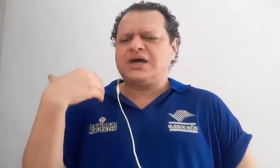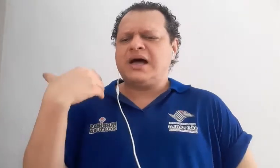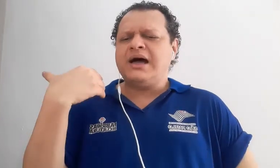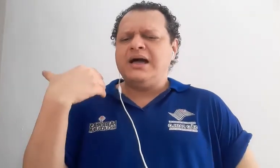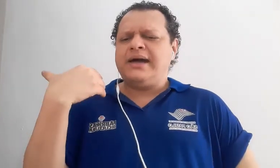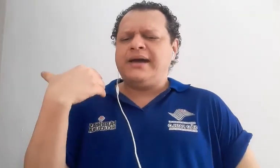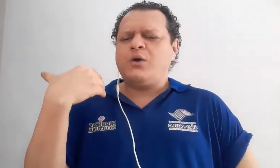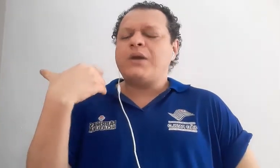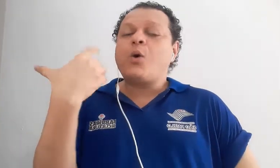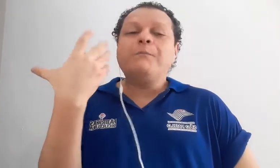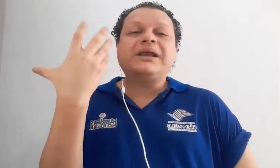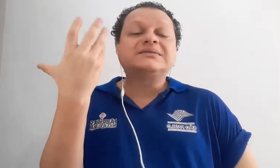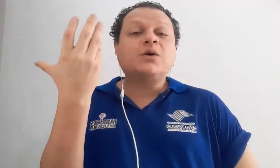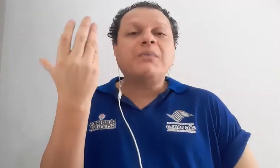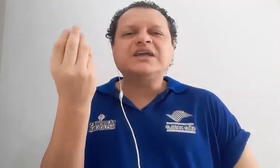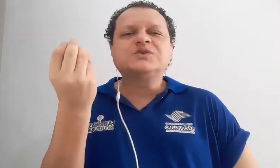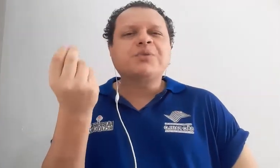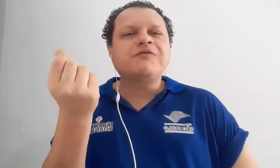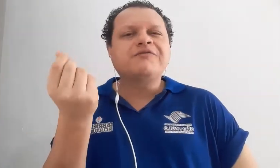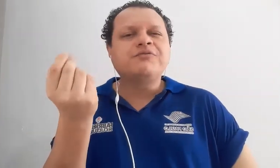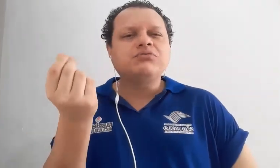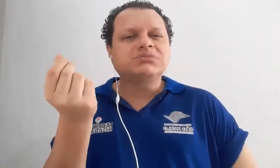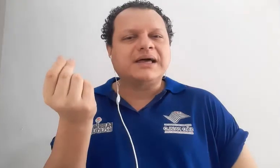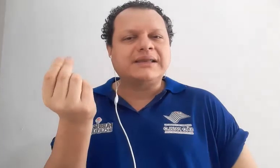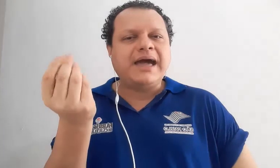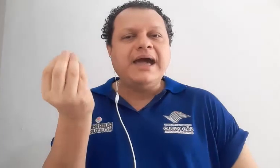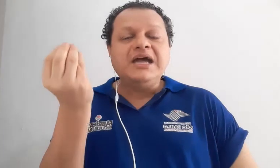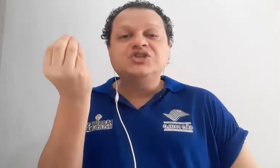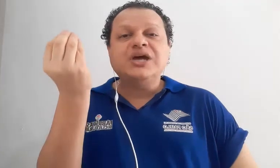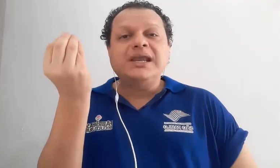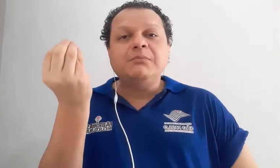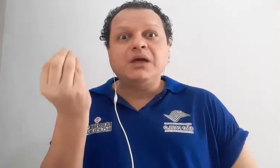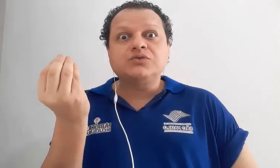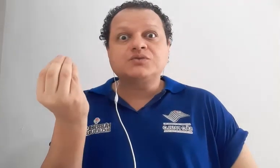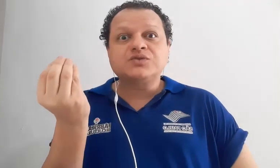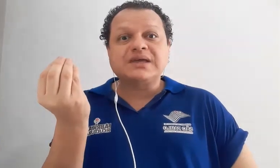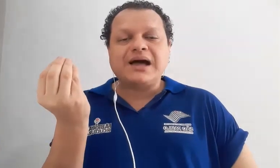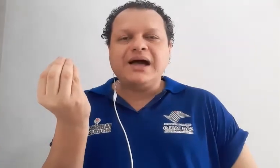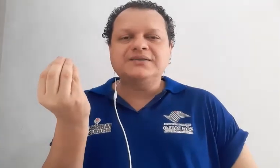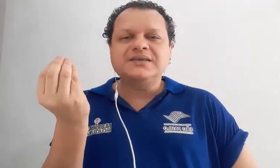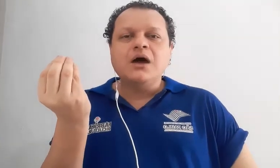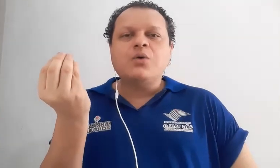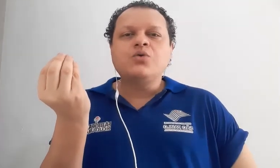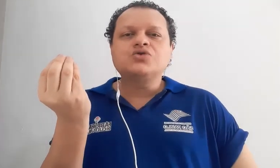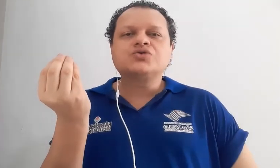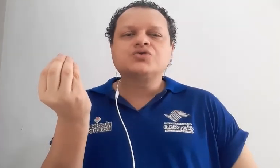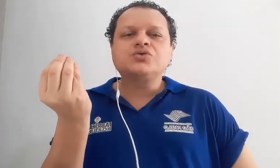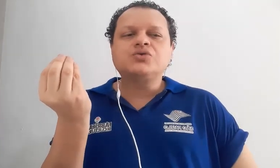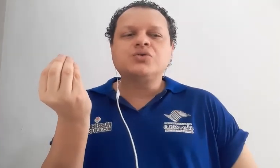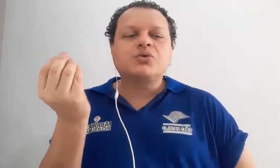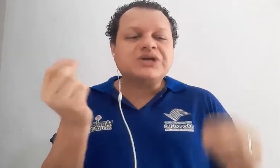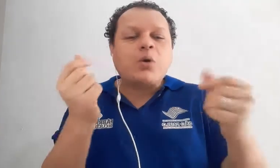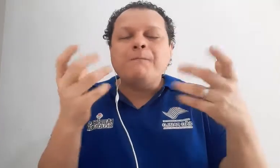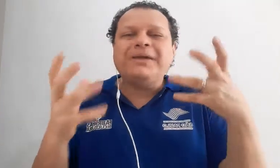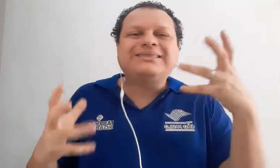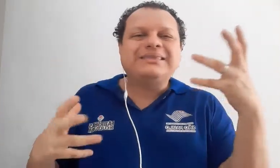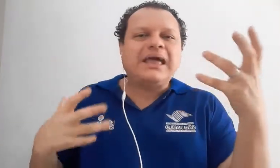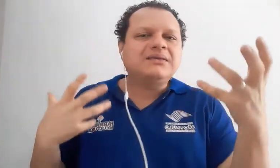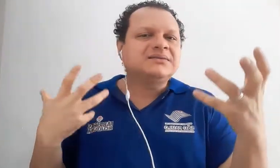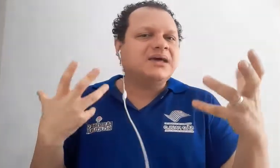uma compreensão mais profunda, né, de elementos musicais cuja competência